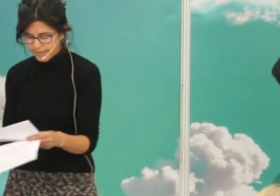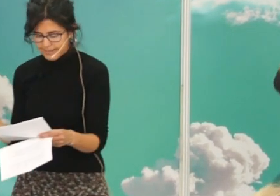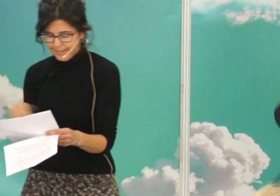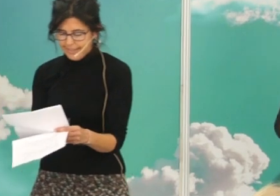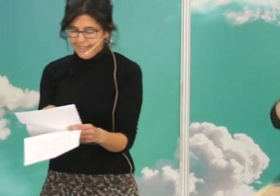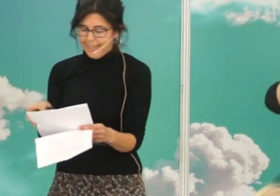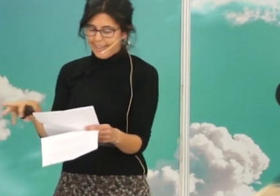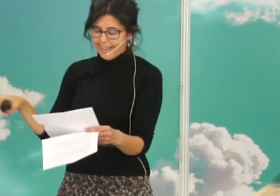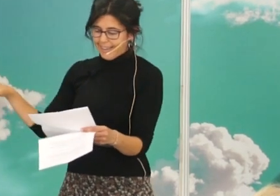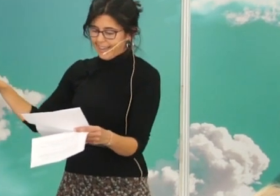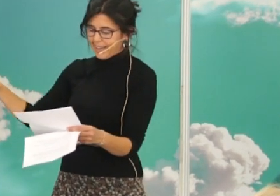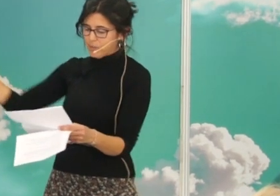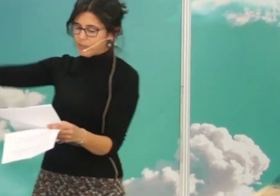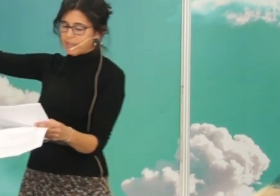muerte.